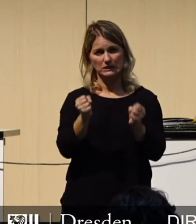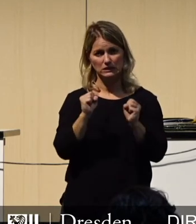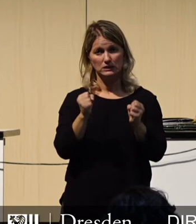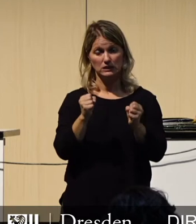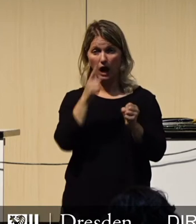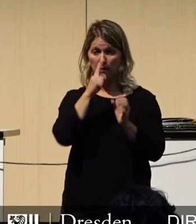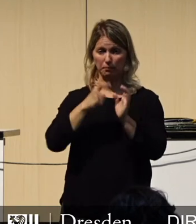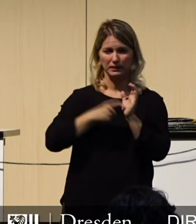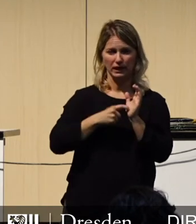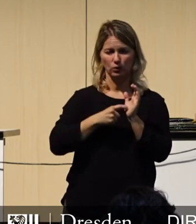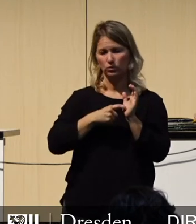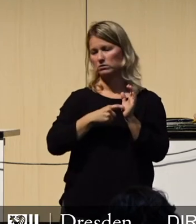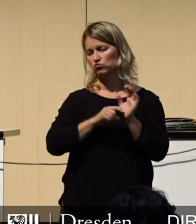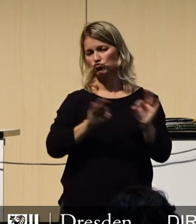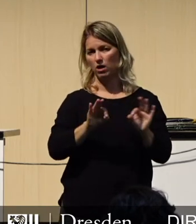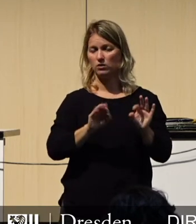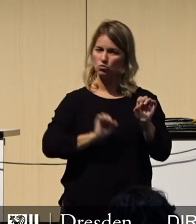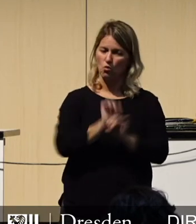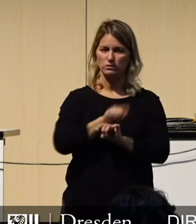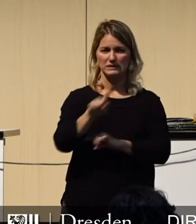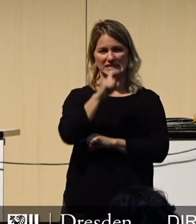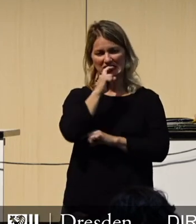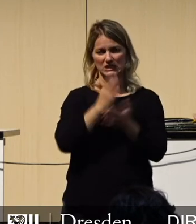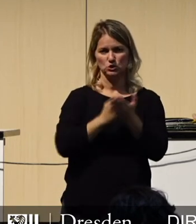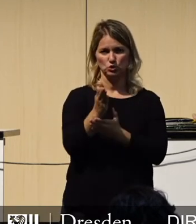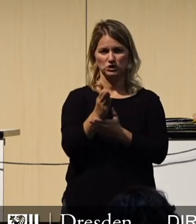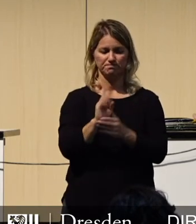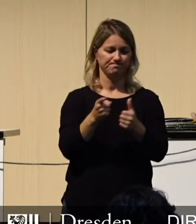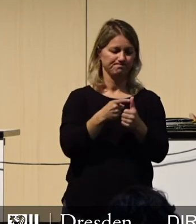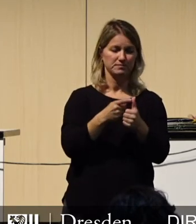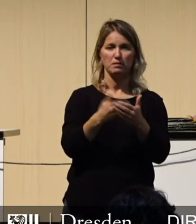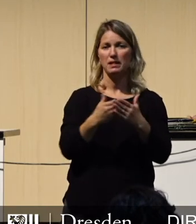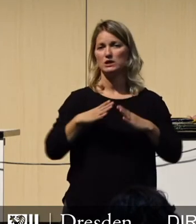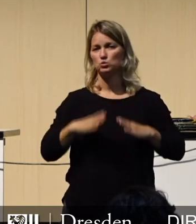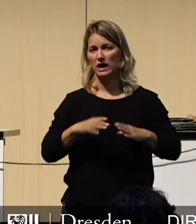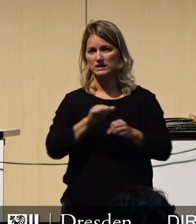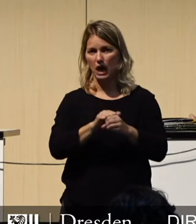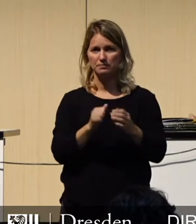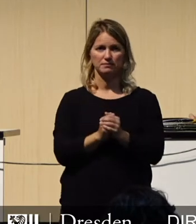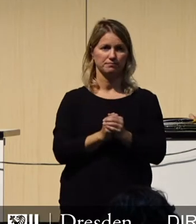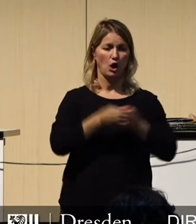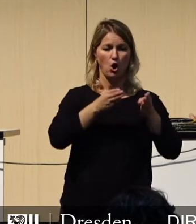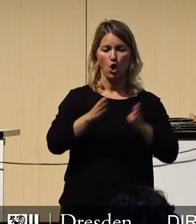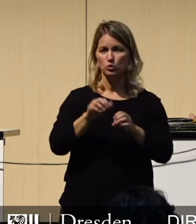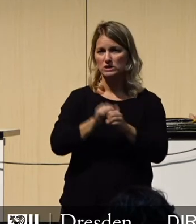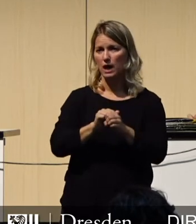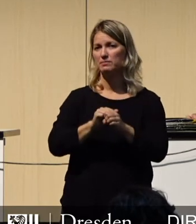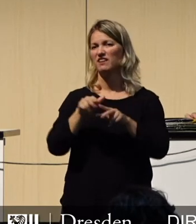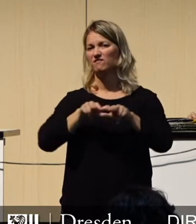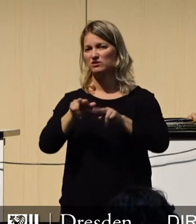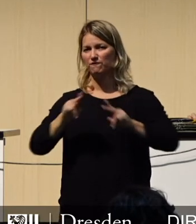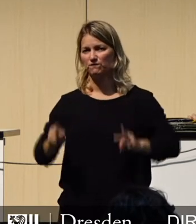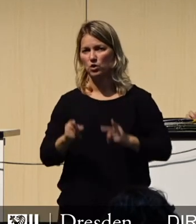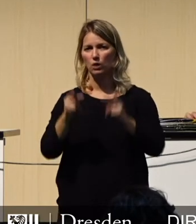die Situation gemeistert haben. Insbesondere nenne ich hier ganz vornherein das Gesundheitsamt, aber auch das Ordnungsamt, die Wirtschaftsförderung, das